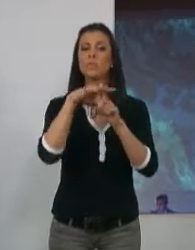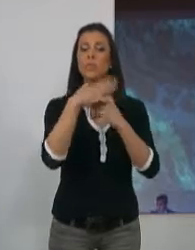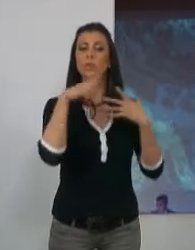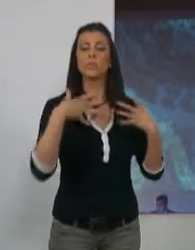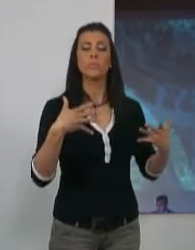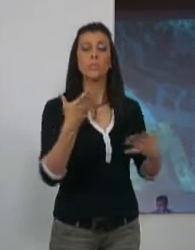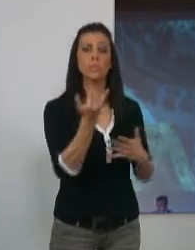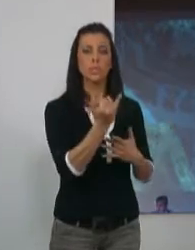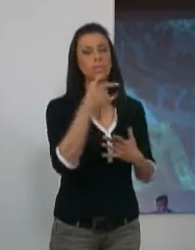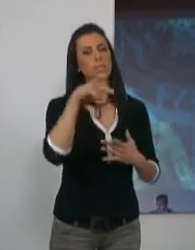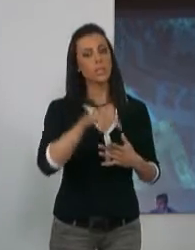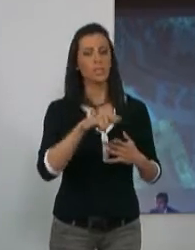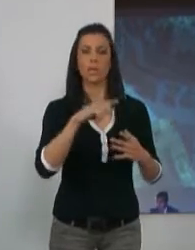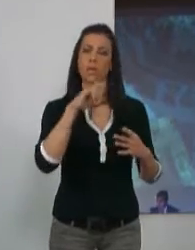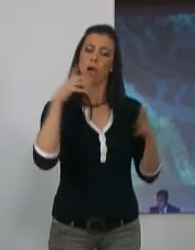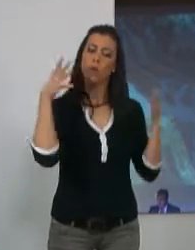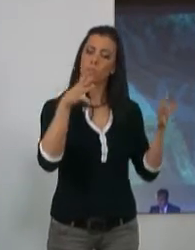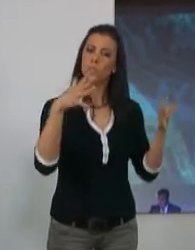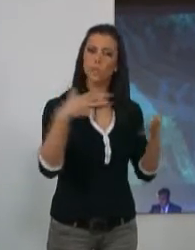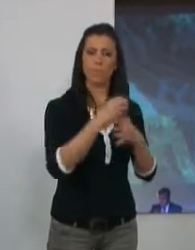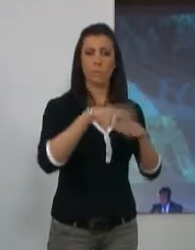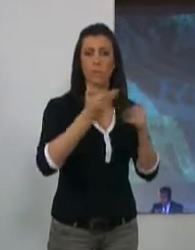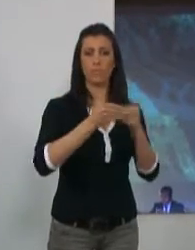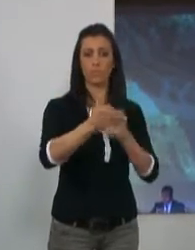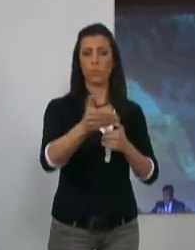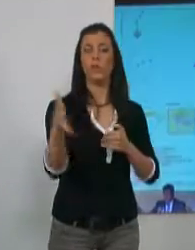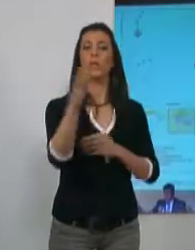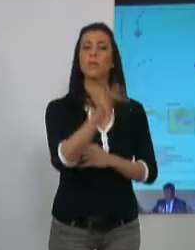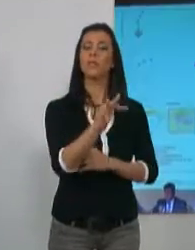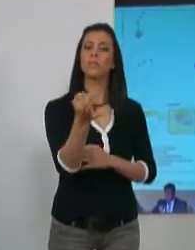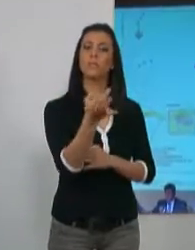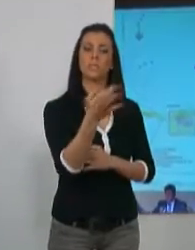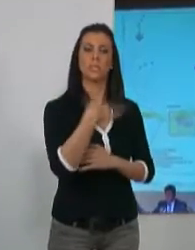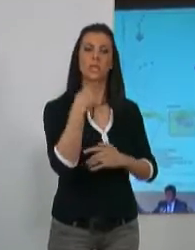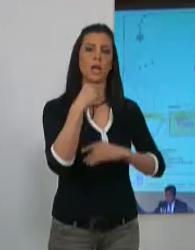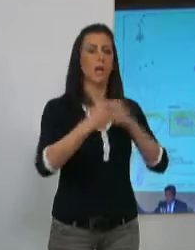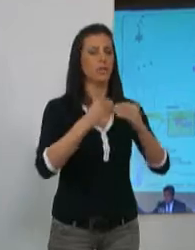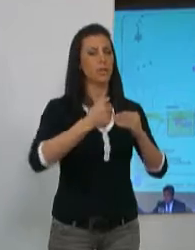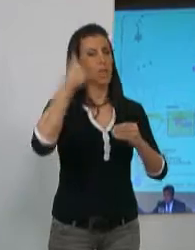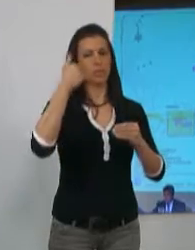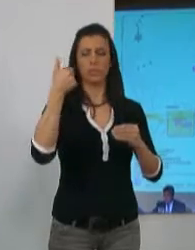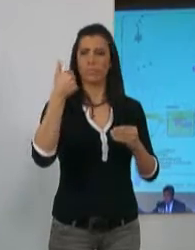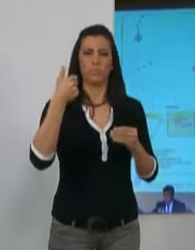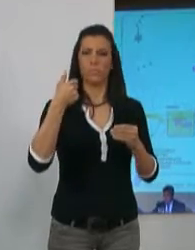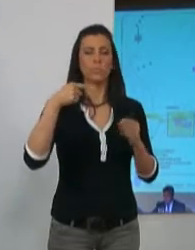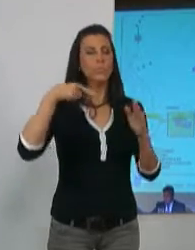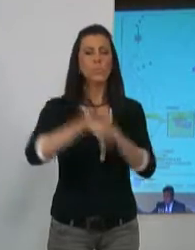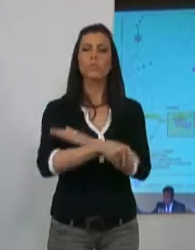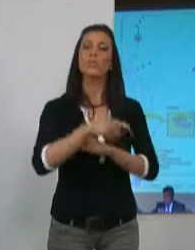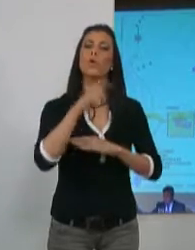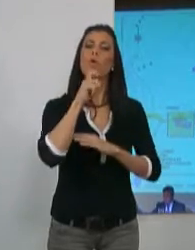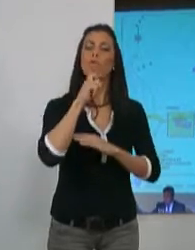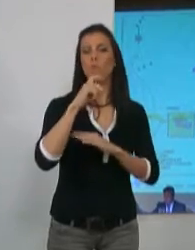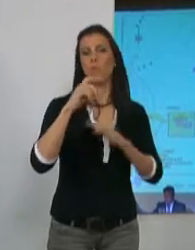la situación actual y brindó recomendaciones para el futuro, además de hacer hincapié en las